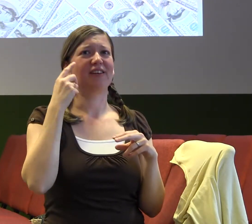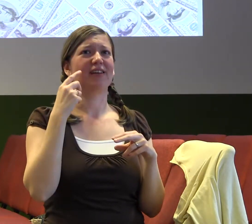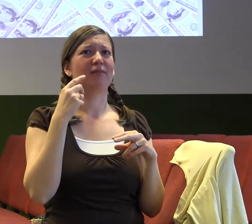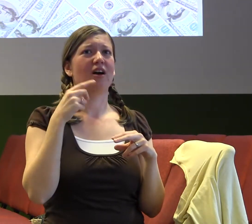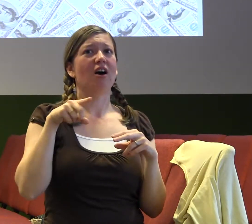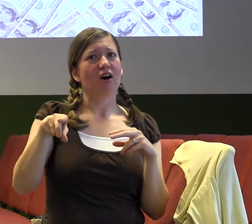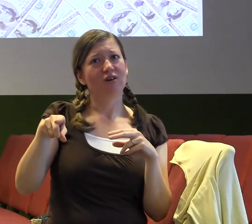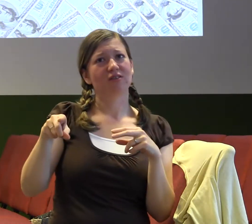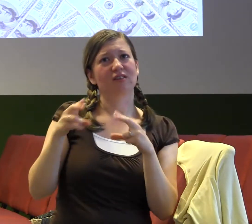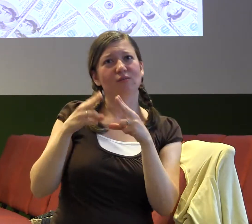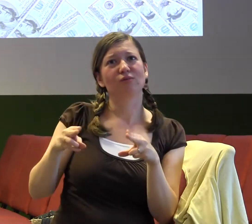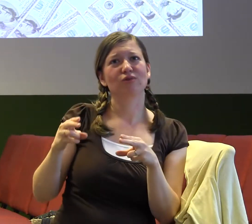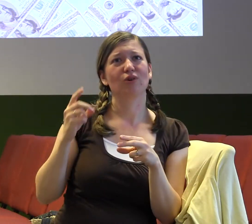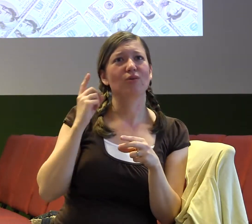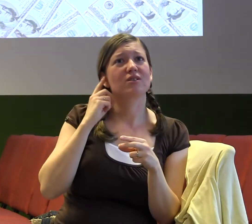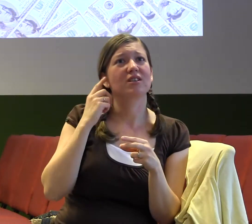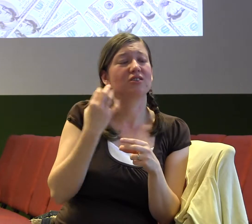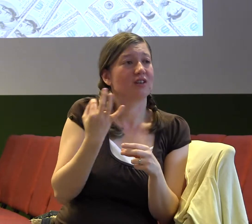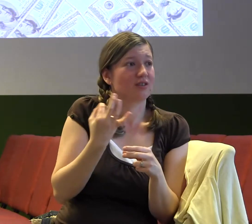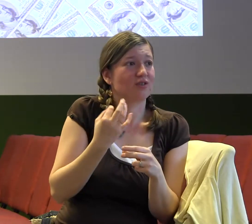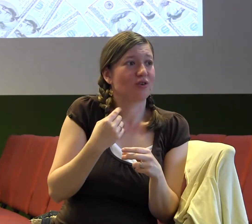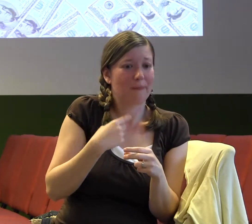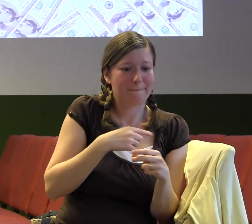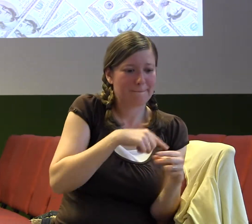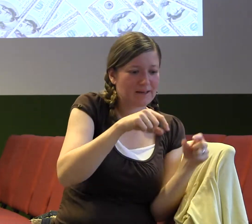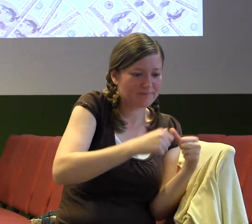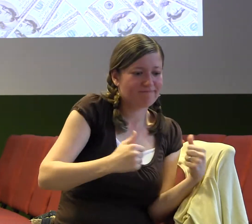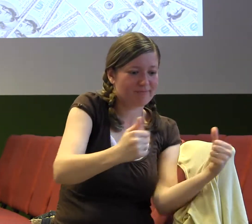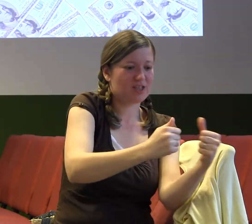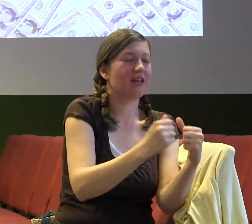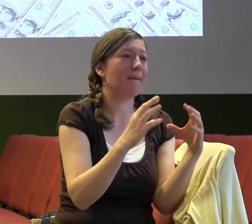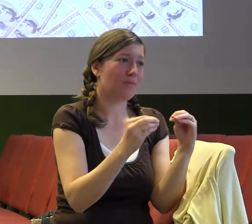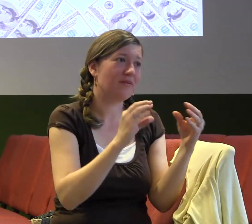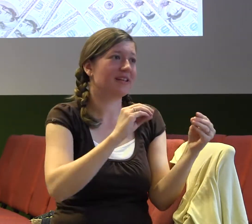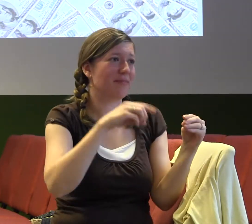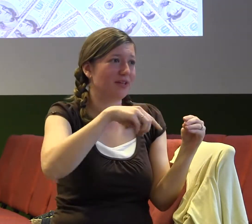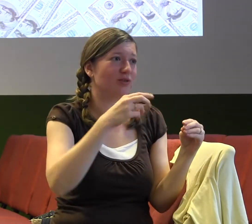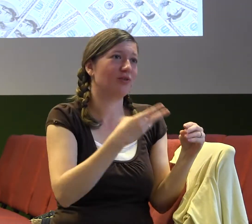Už několikrát se mi na hodině někdo rozbrečel, což je dost stresové.